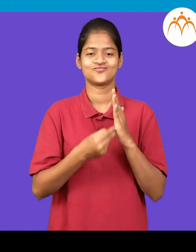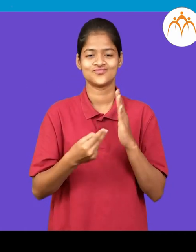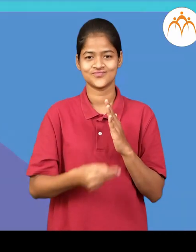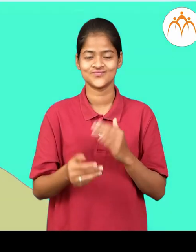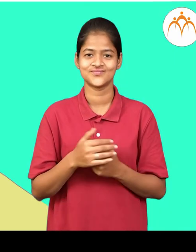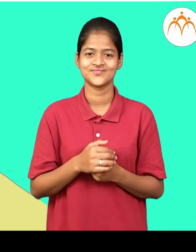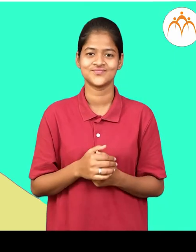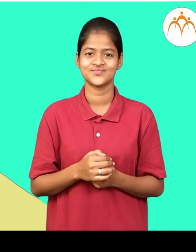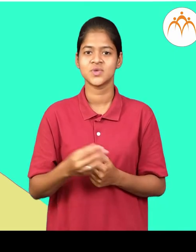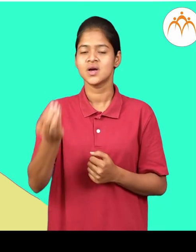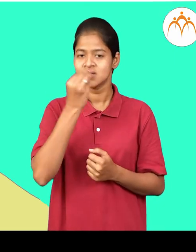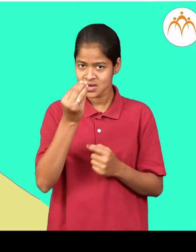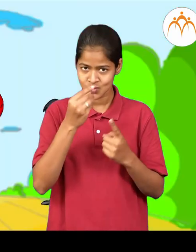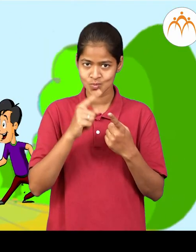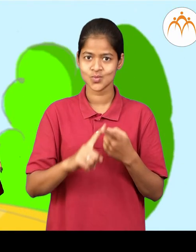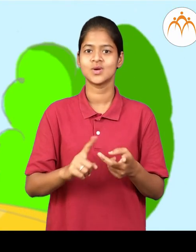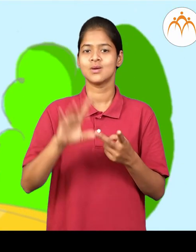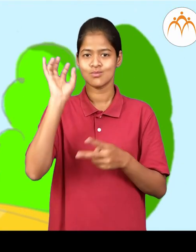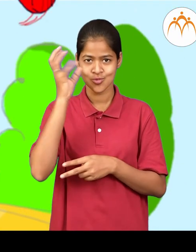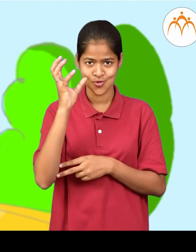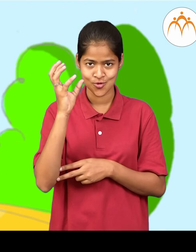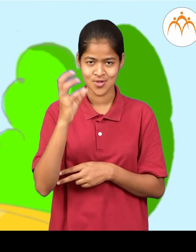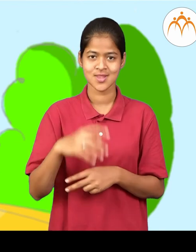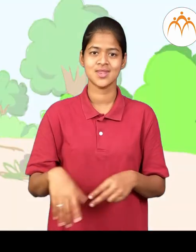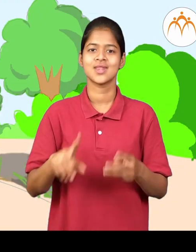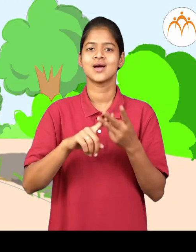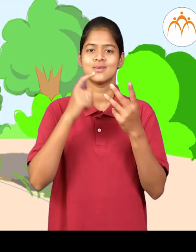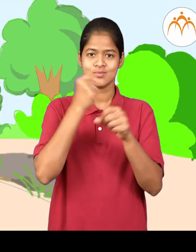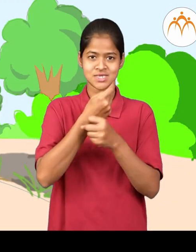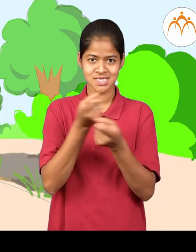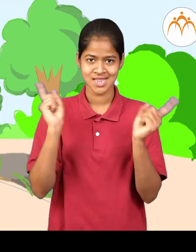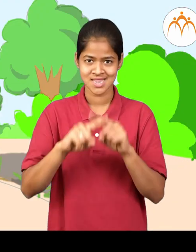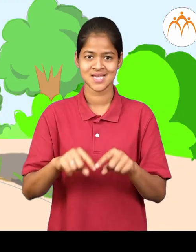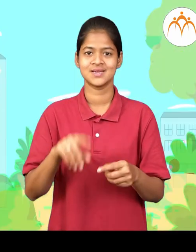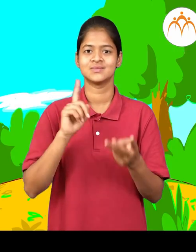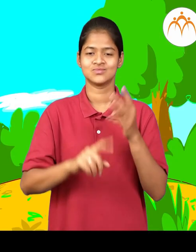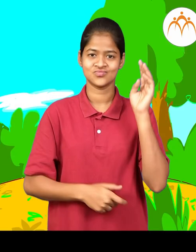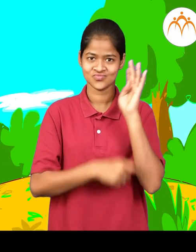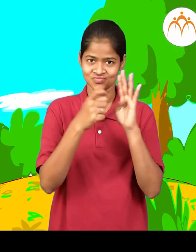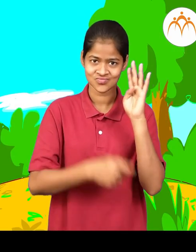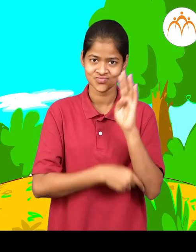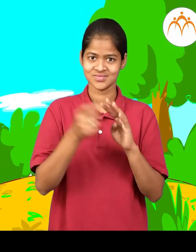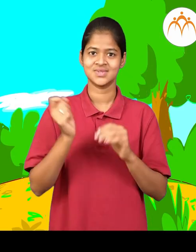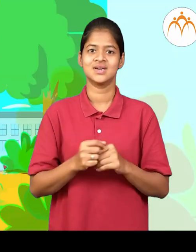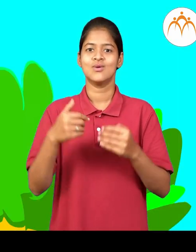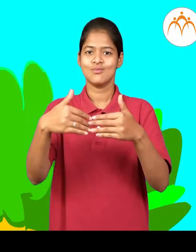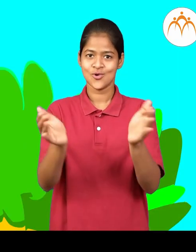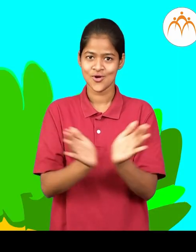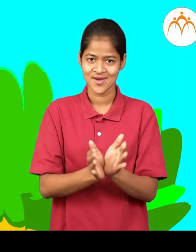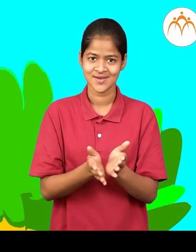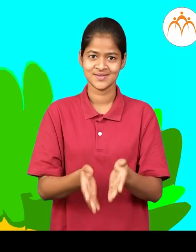खाउ, चेंडू, मैदान, इमारत,